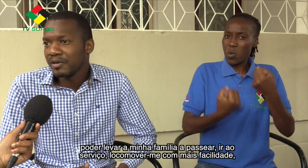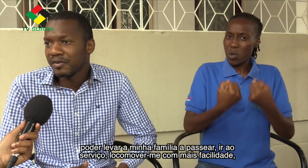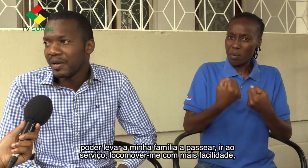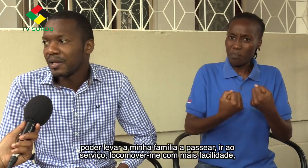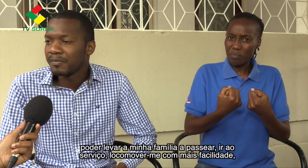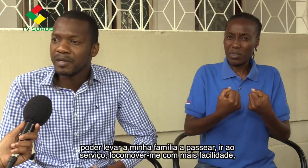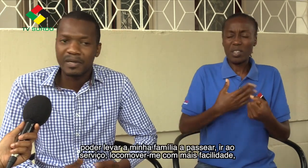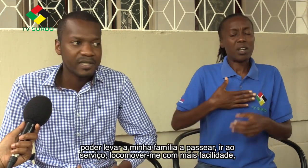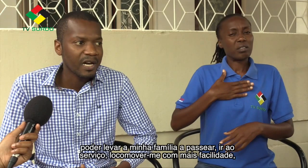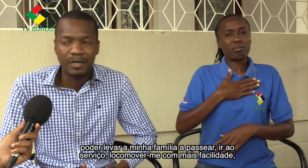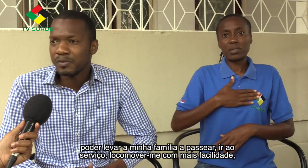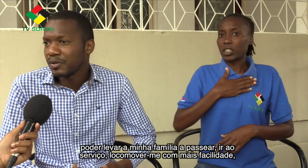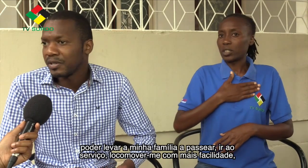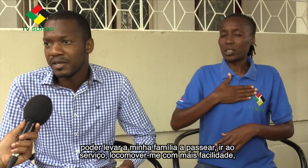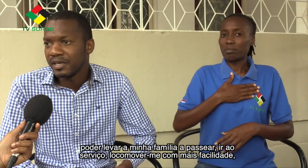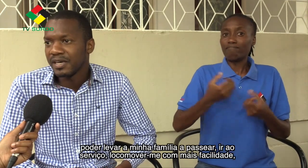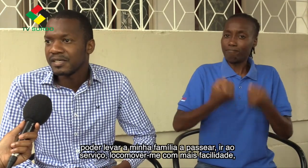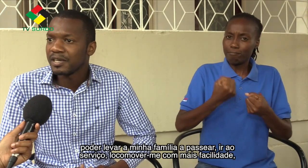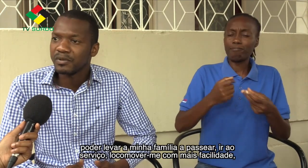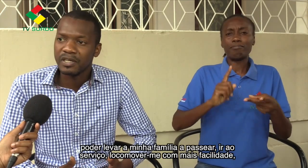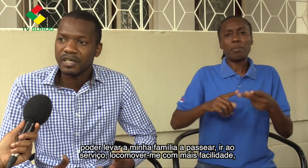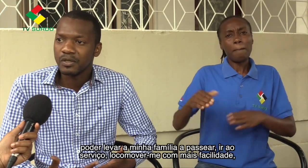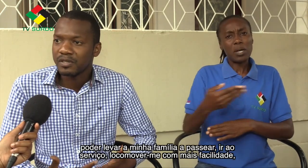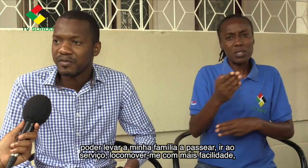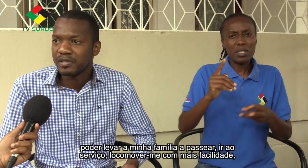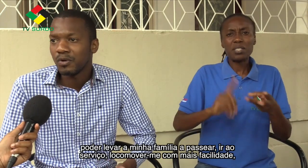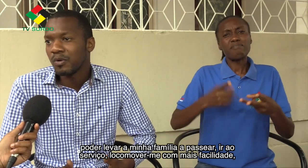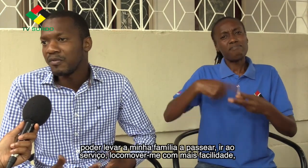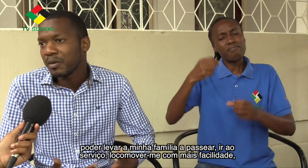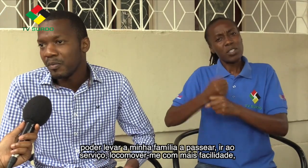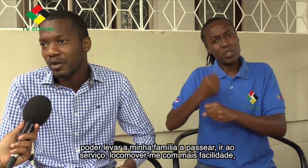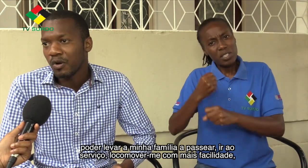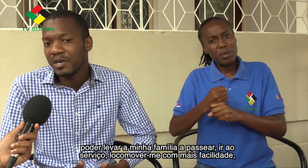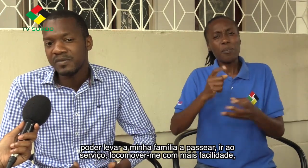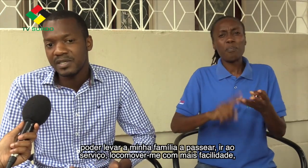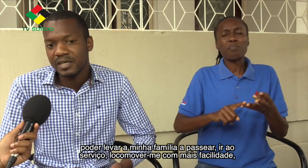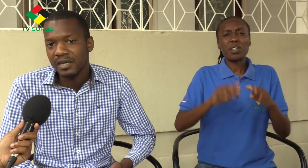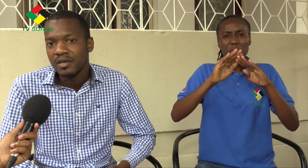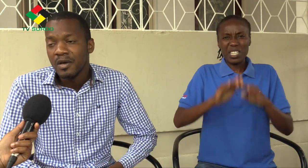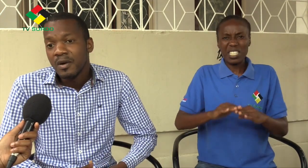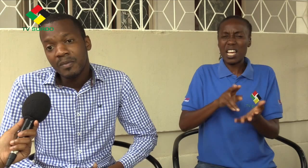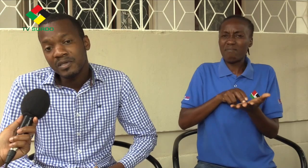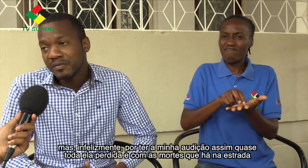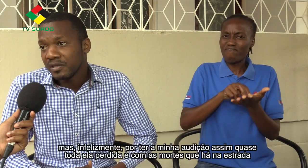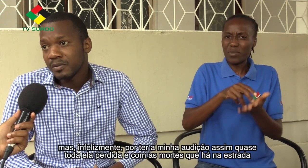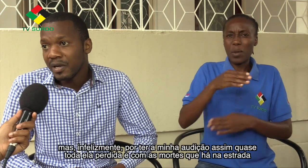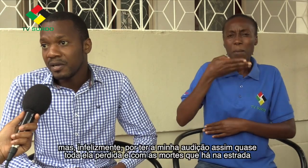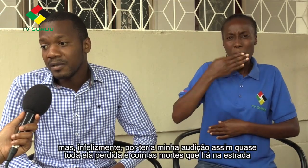família para passearmos para o dia a dia, etc. Poder ir ao serviço e locomover-me melhor com mais facilidade. Mas, infelizmente,